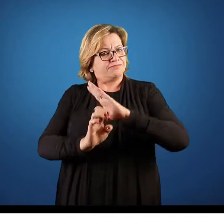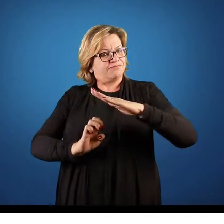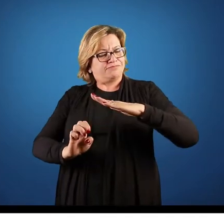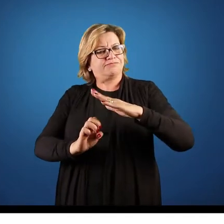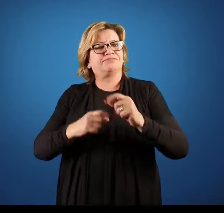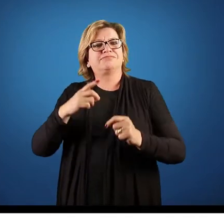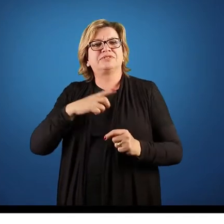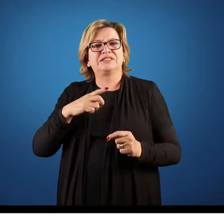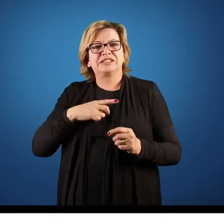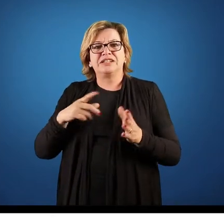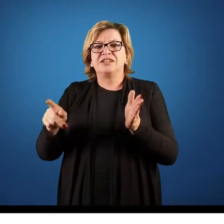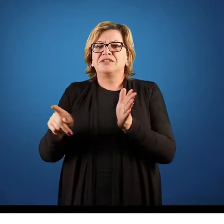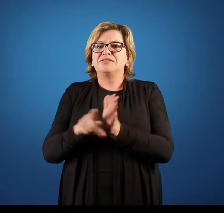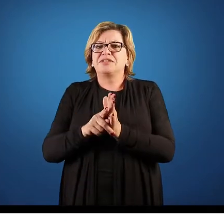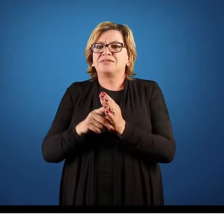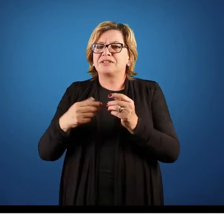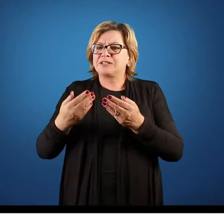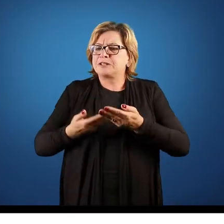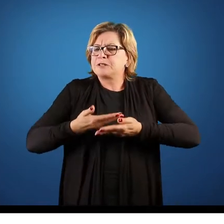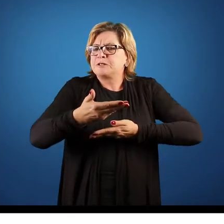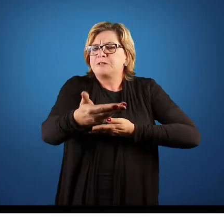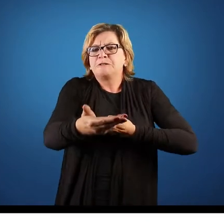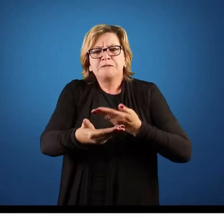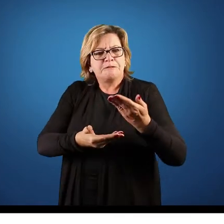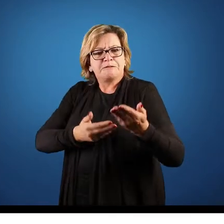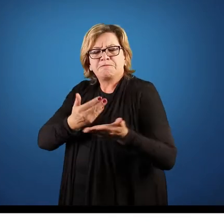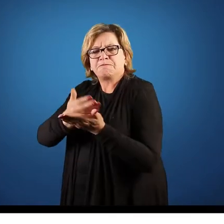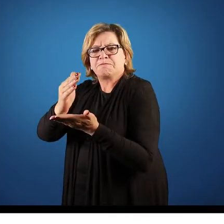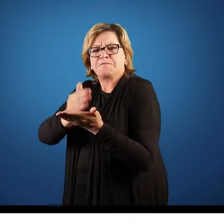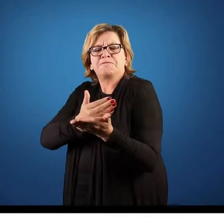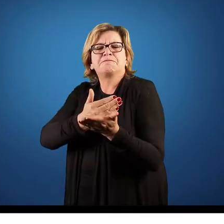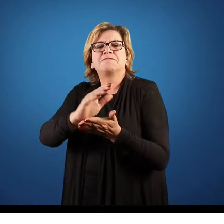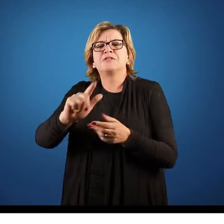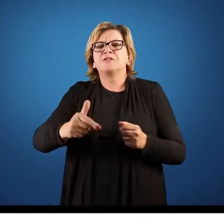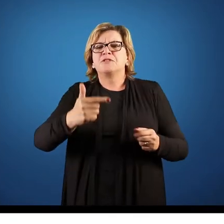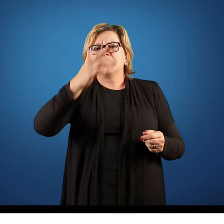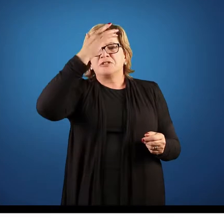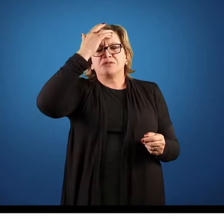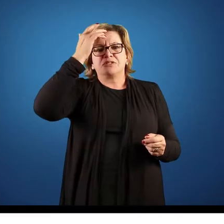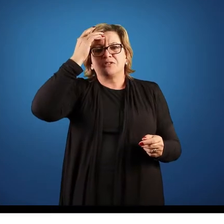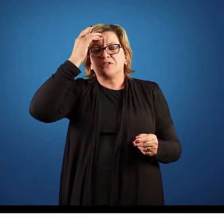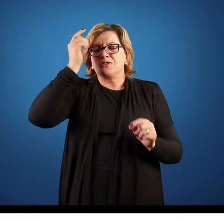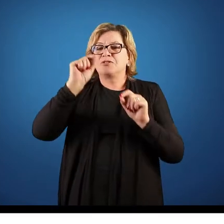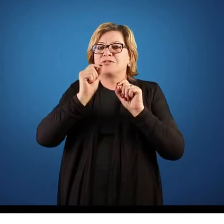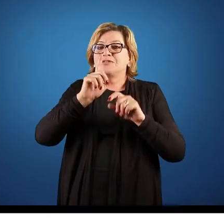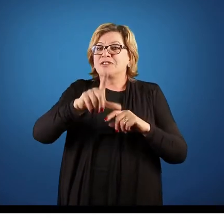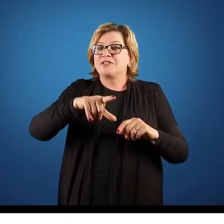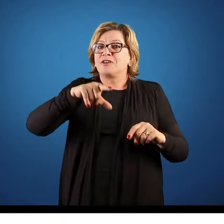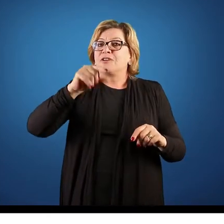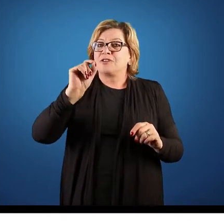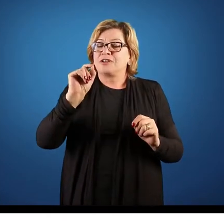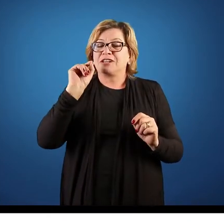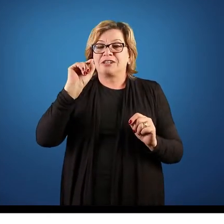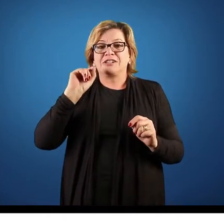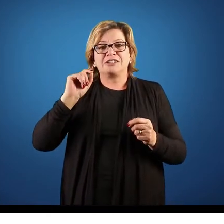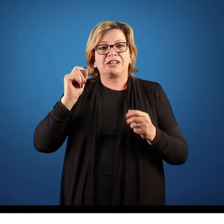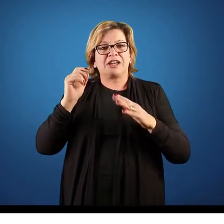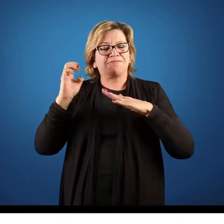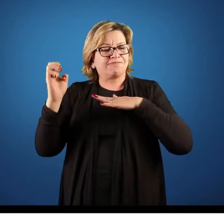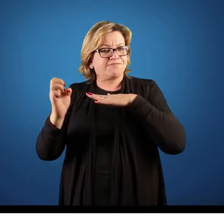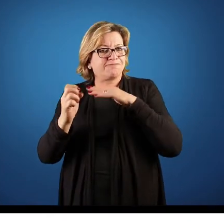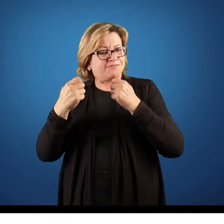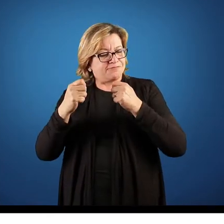contexto, mas que devem ser compartilhados com os demais e as ações que você toma é para que realmente a empresa